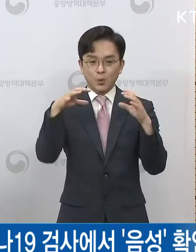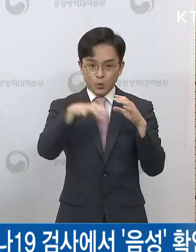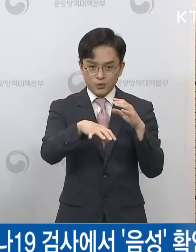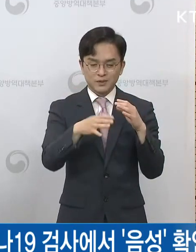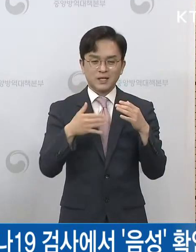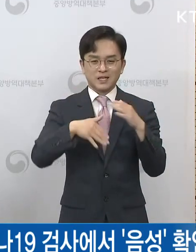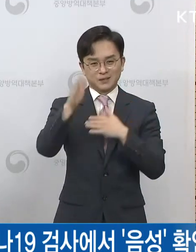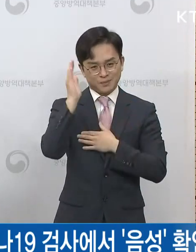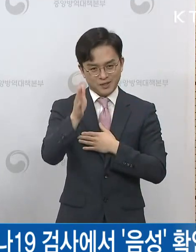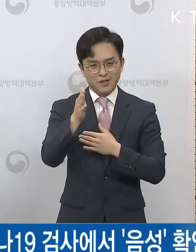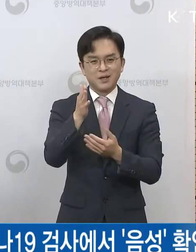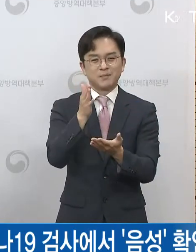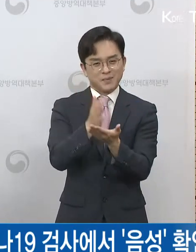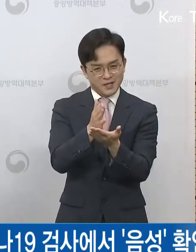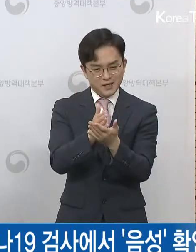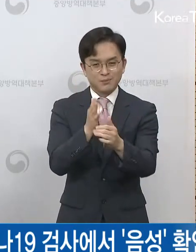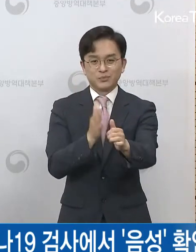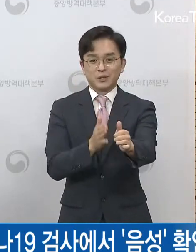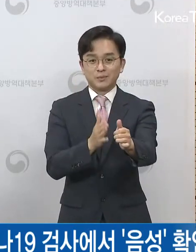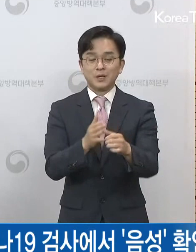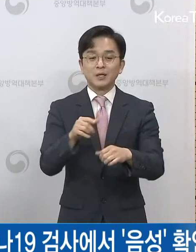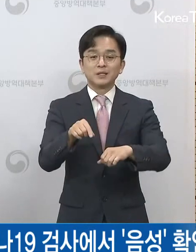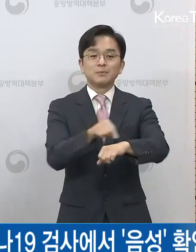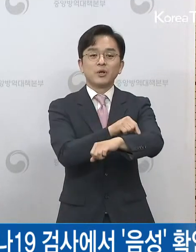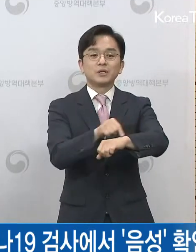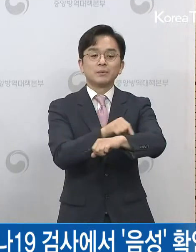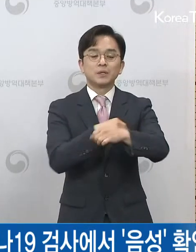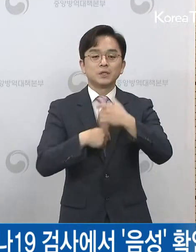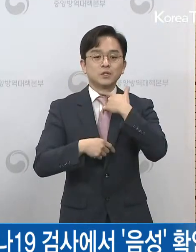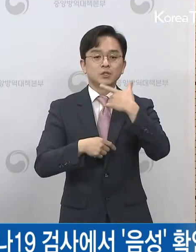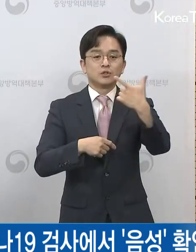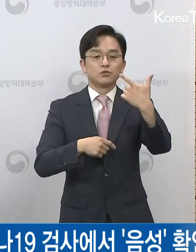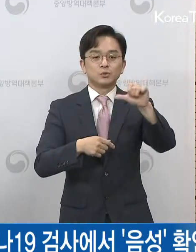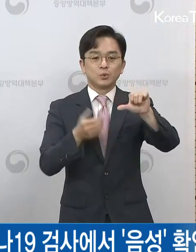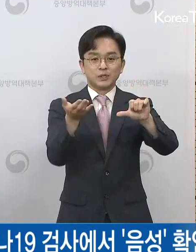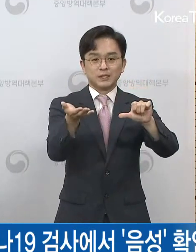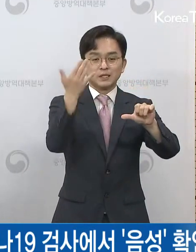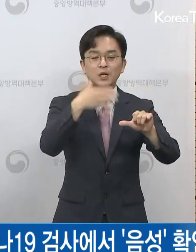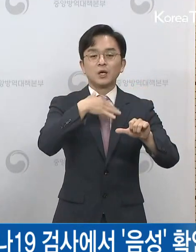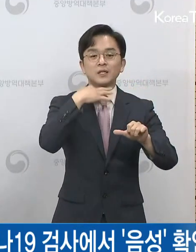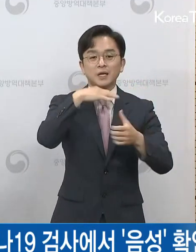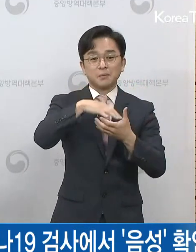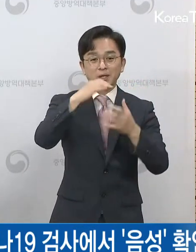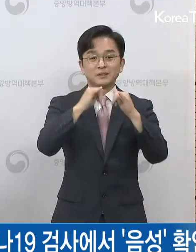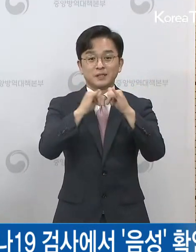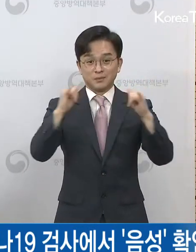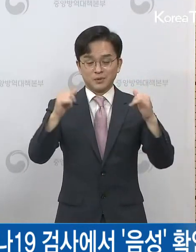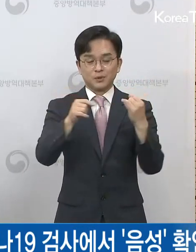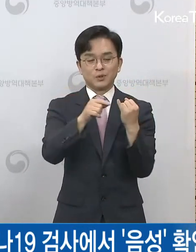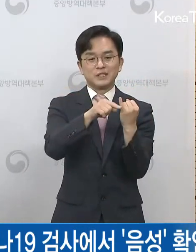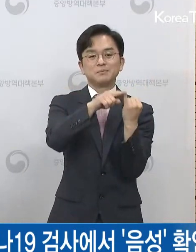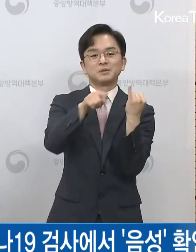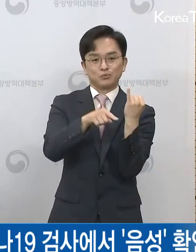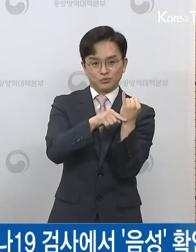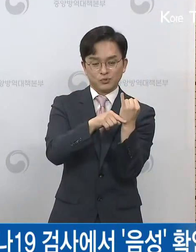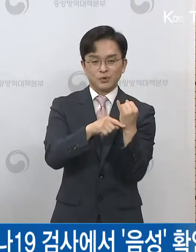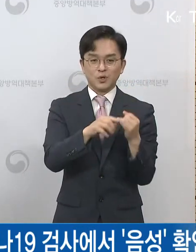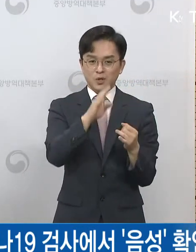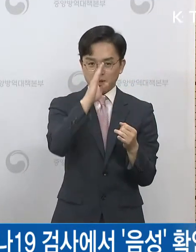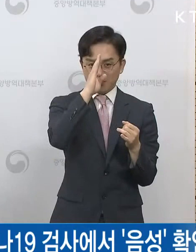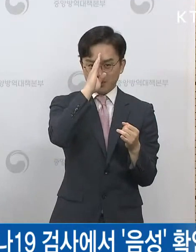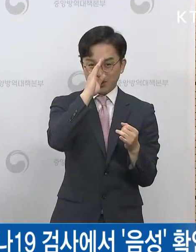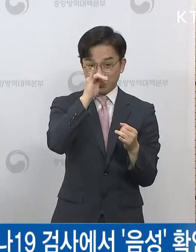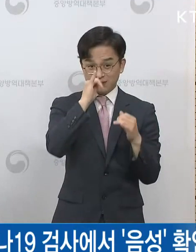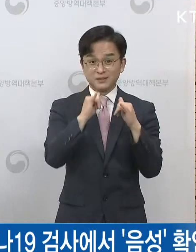특히 65세 이상 어르신과 임신부, 만성질환자 등